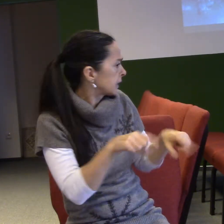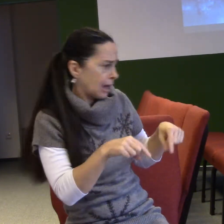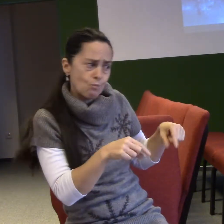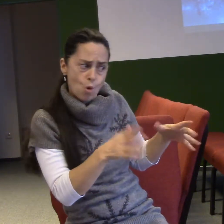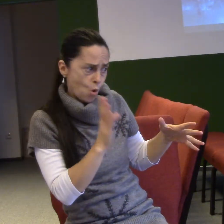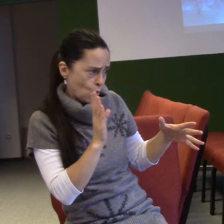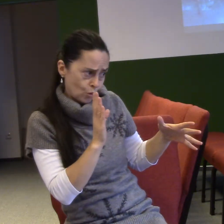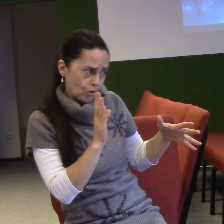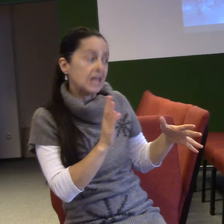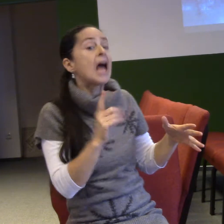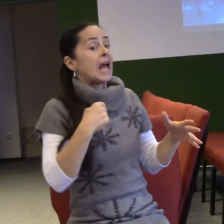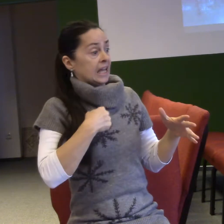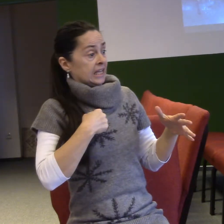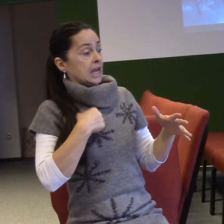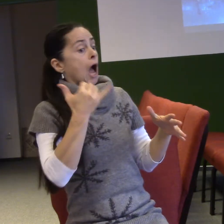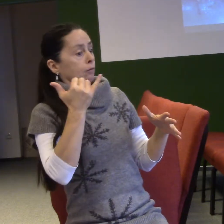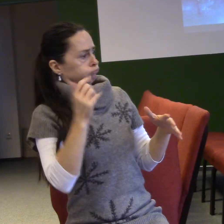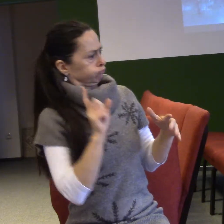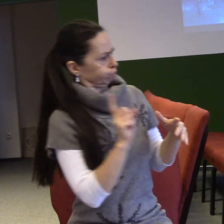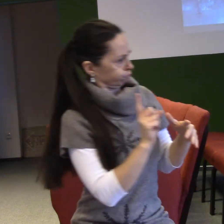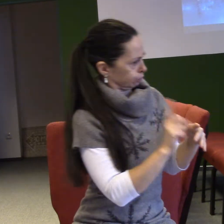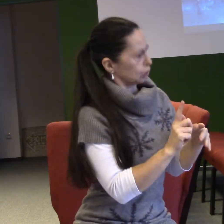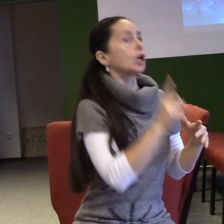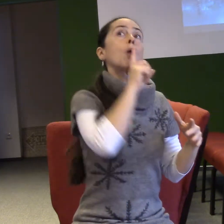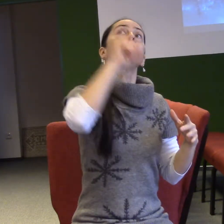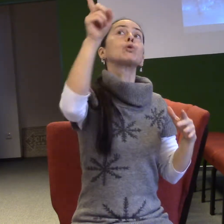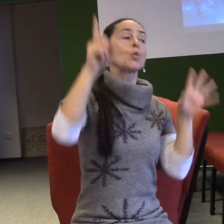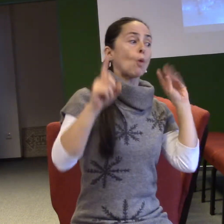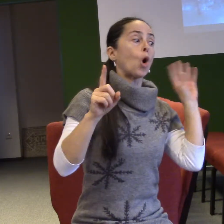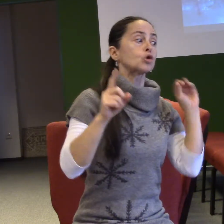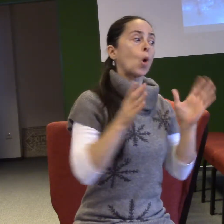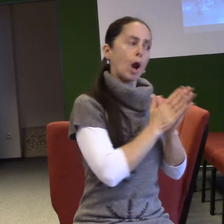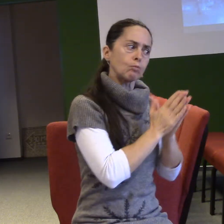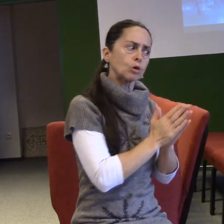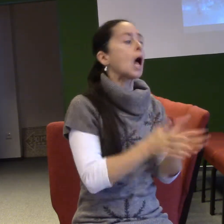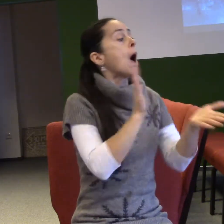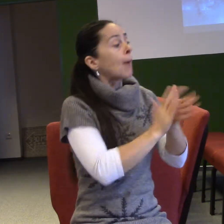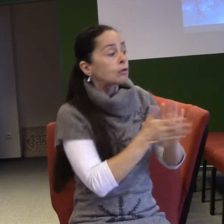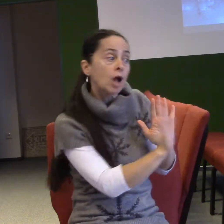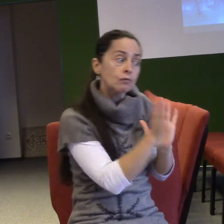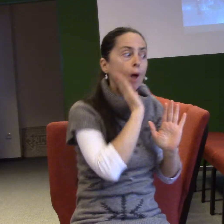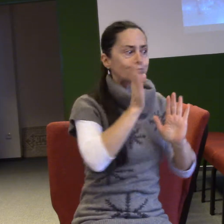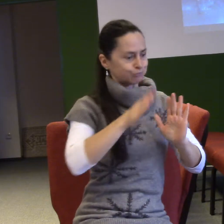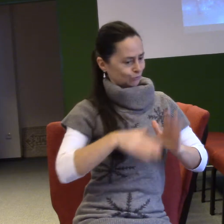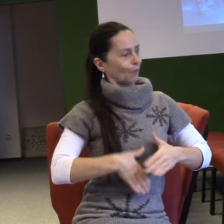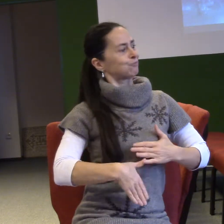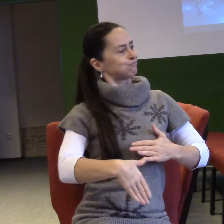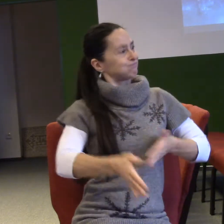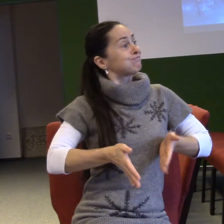Přišel jsem ti oznámit, že Bůh vyslyšel tvé modlitby. Tvoje manželka porodí syna, kterému dáte jméno Janu.